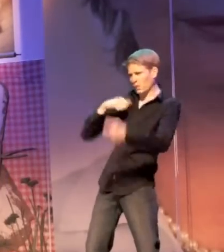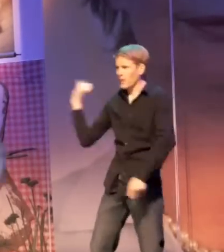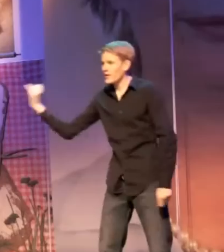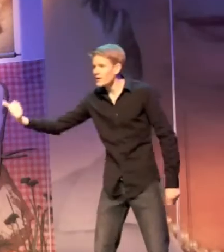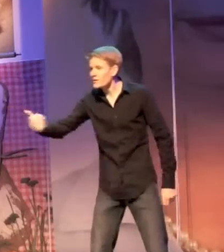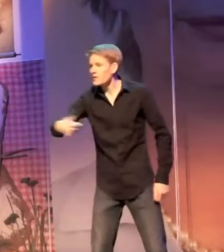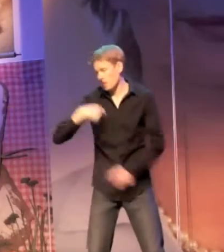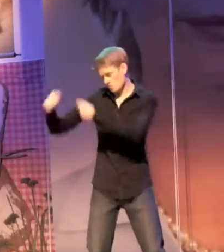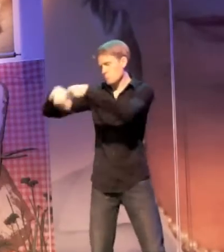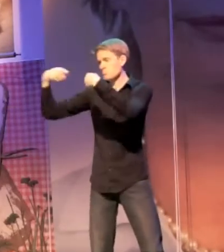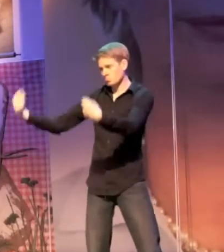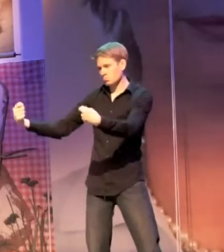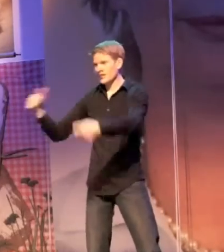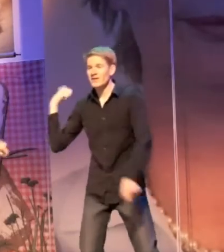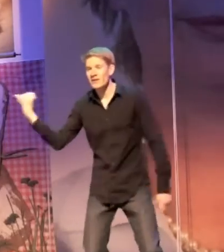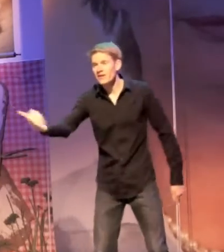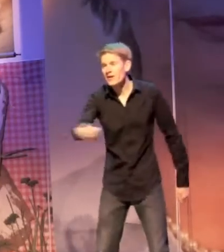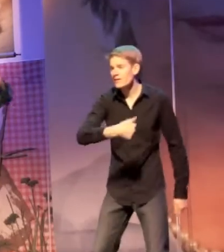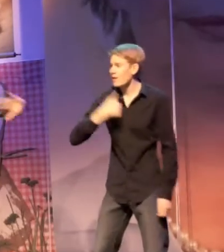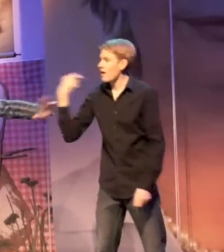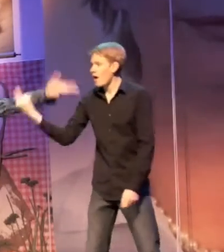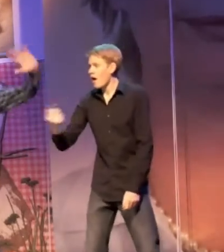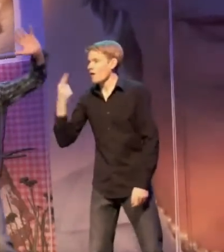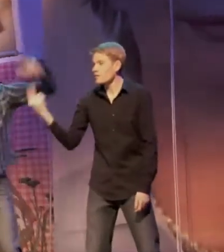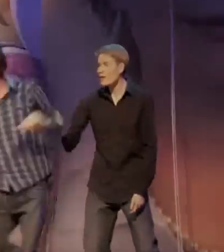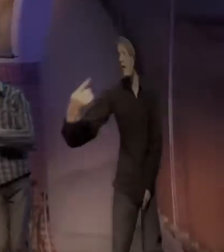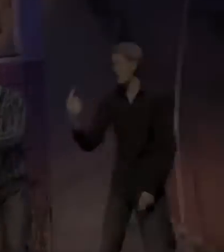wordt bij iedereen een strik. Iedereen kan alles altijd. MUZIEK